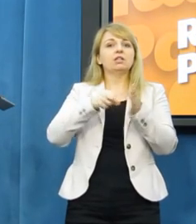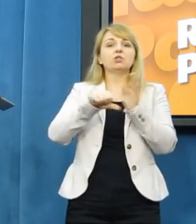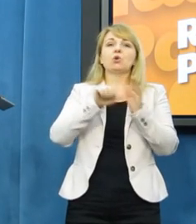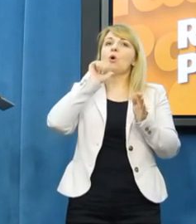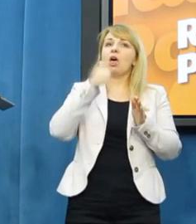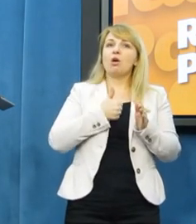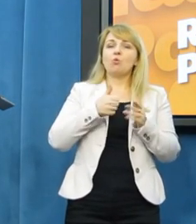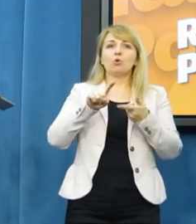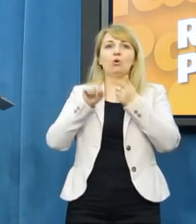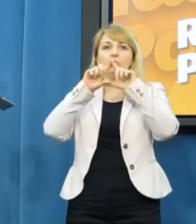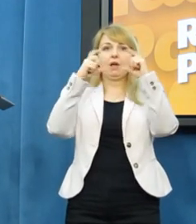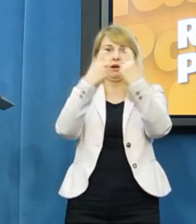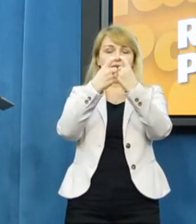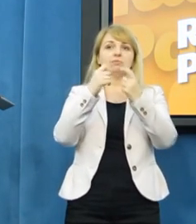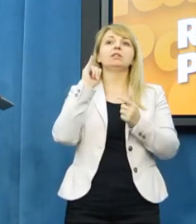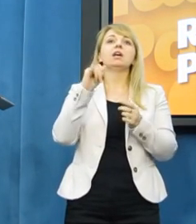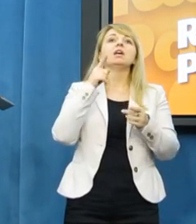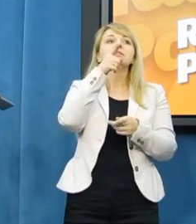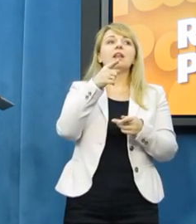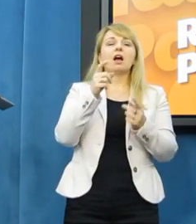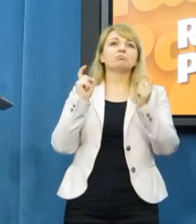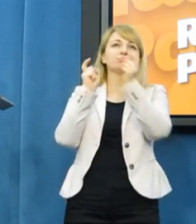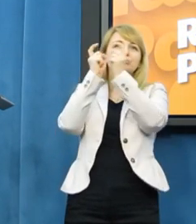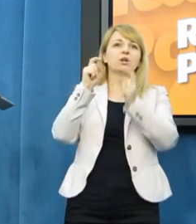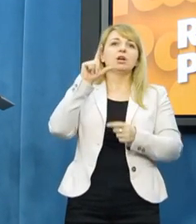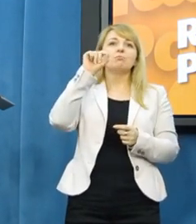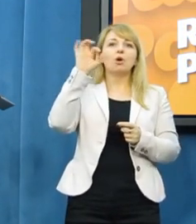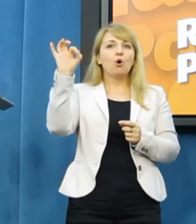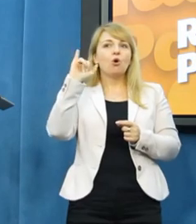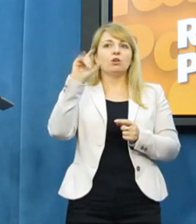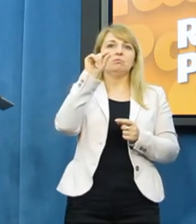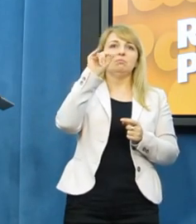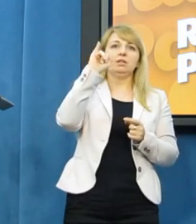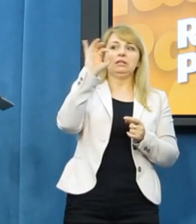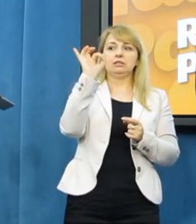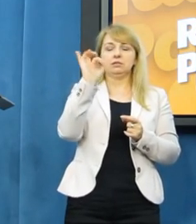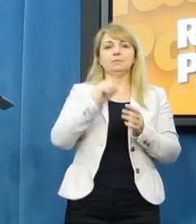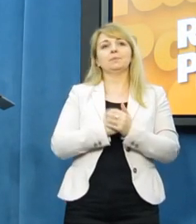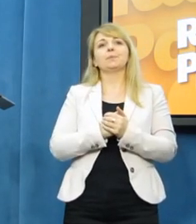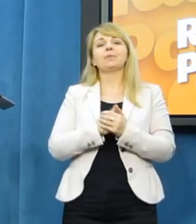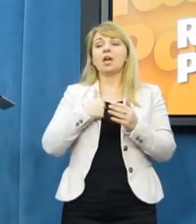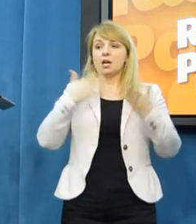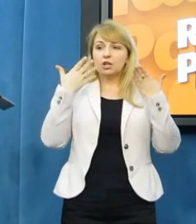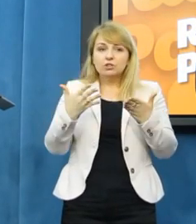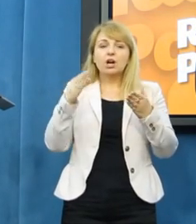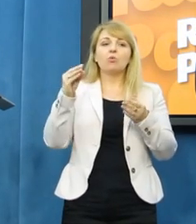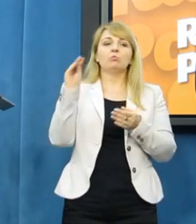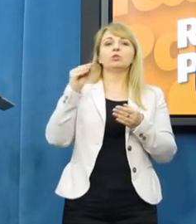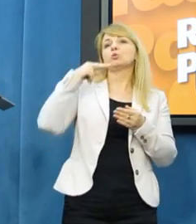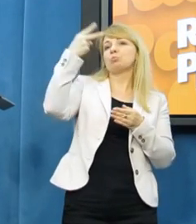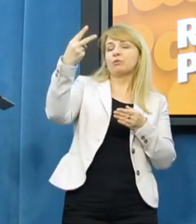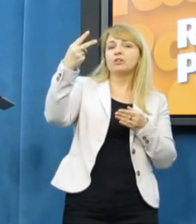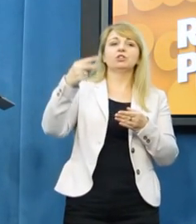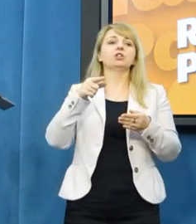alternatywy dla popisów, dla partii rządzącej, dla głównej partii opozycyjnej. Chciałem dzisiaj zaapelować